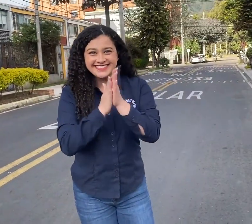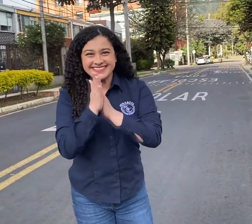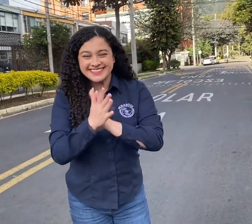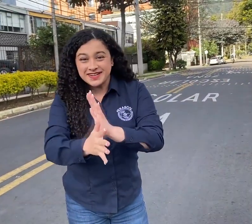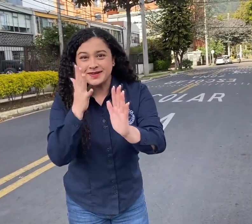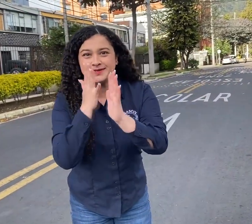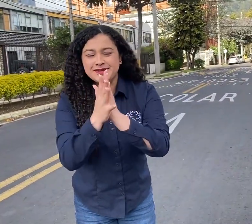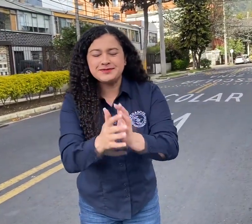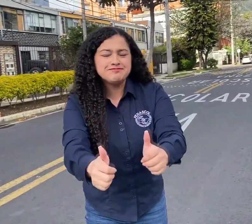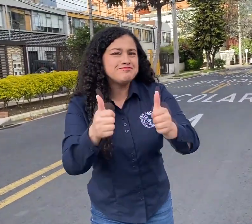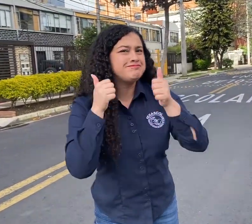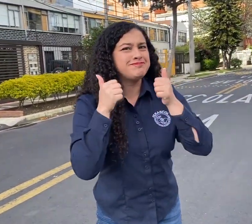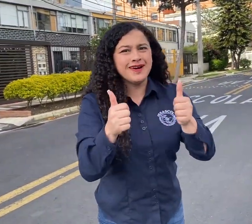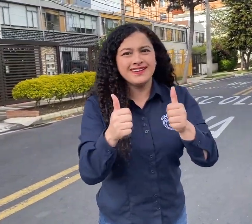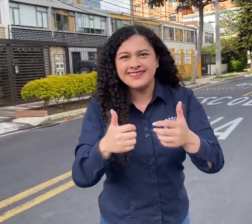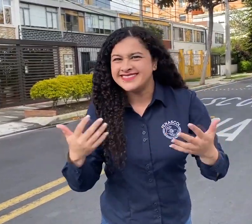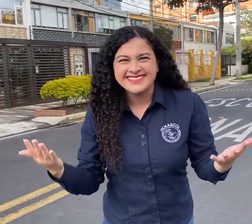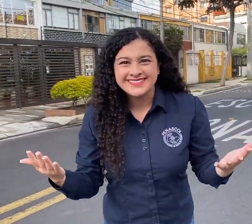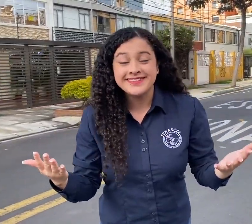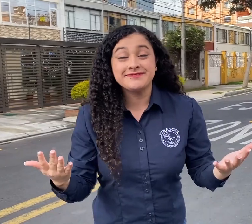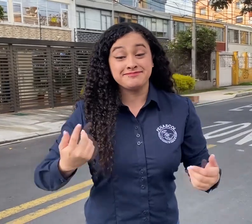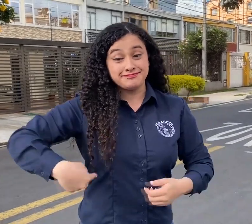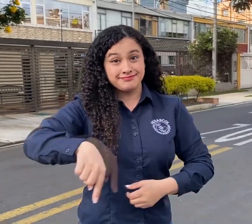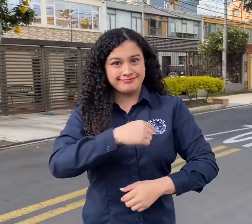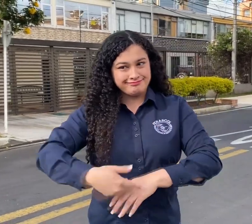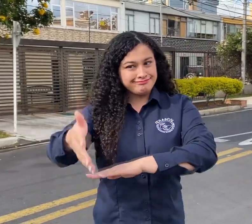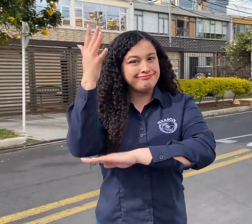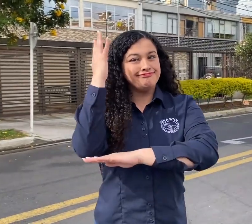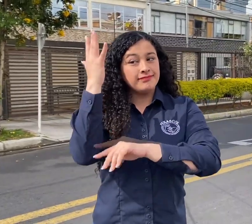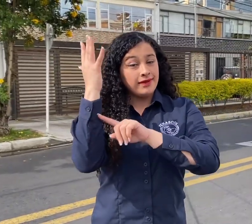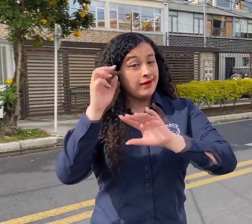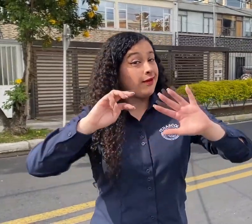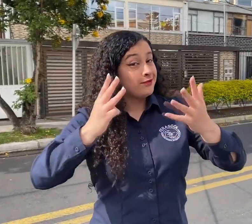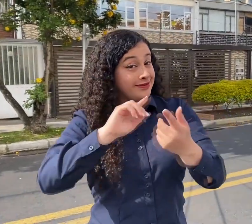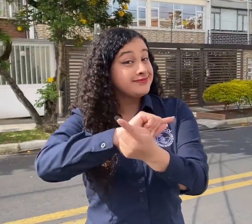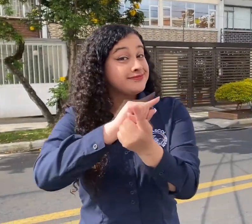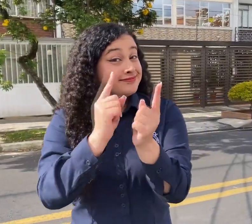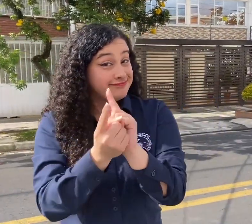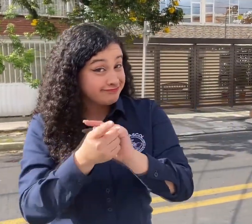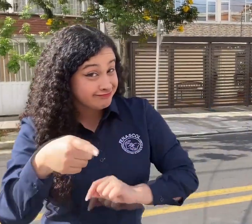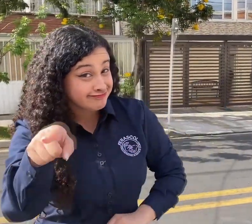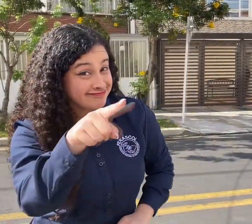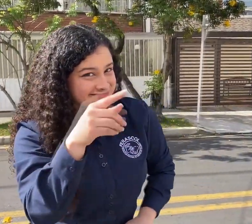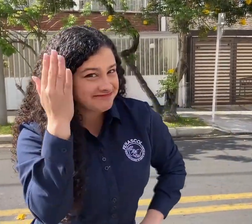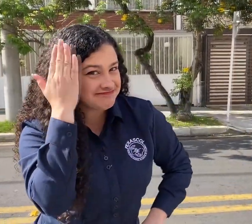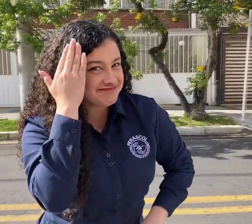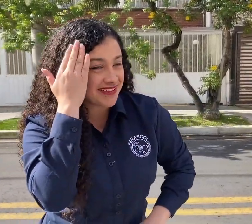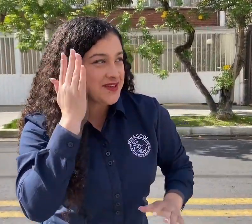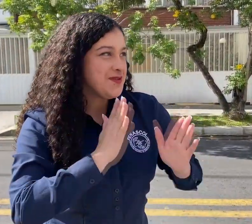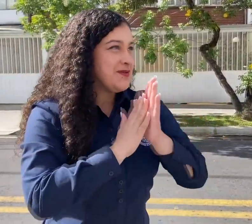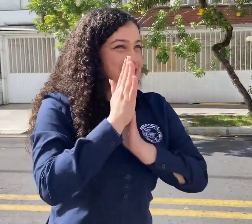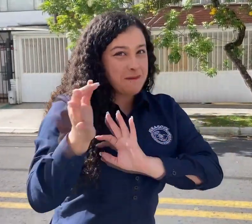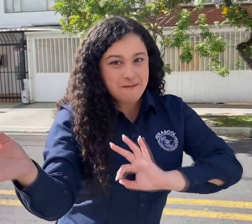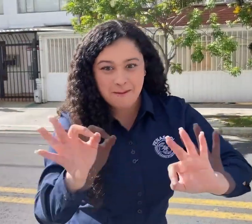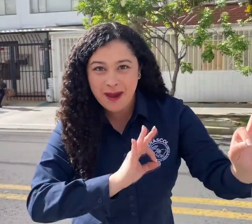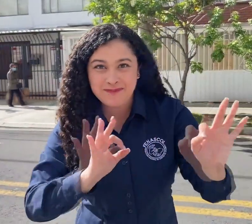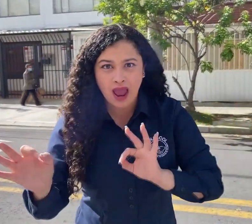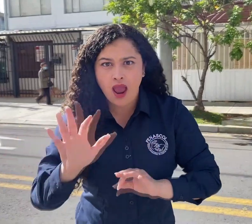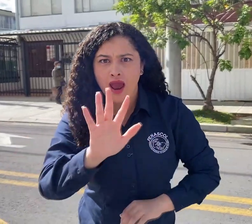Hola, hoy les tengo una excelenta noticia. Esta es sobre el VIII Congreso Nacional de la Situación de la Persona Sorda en Colombia. Estamos muy